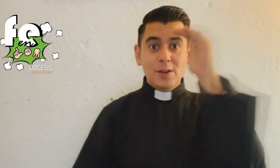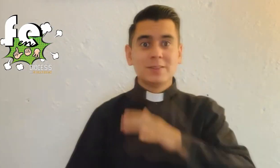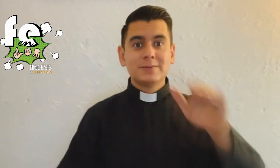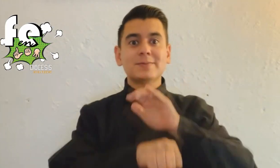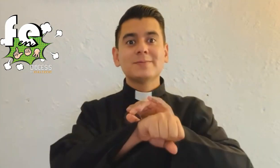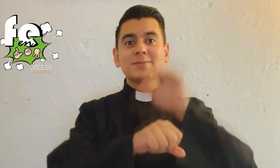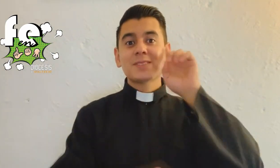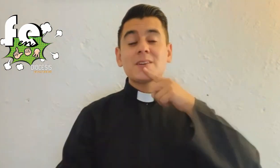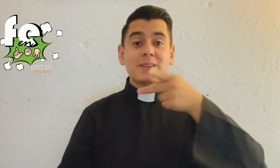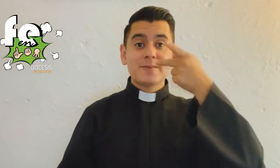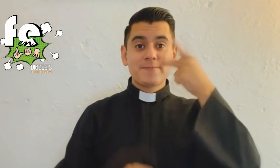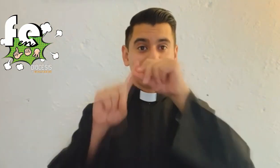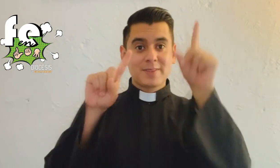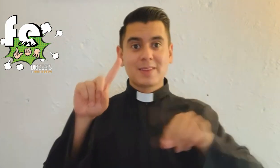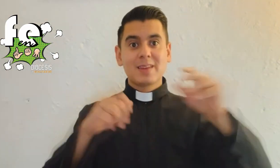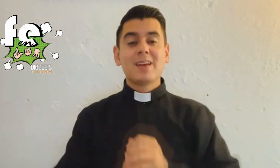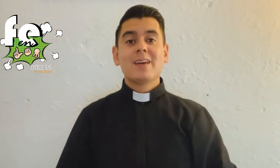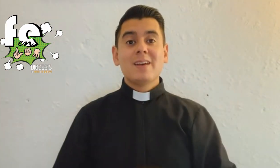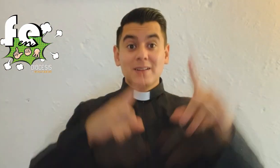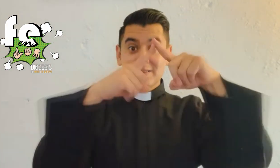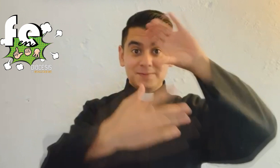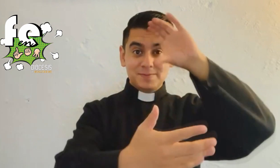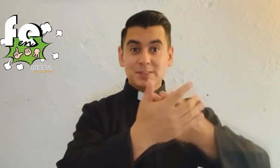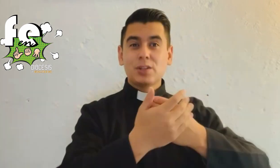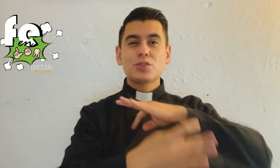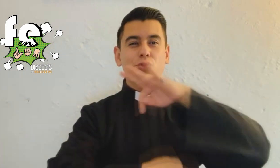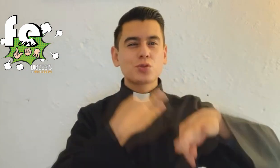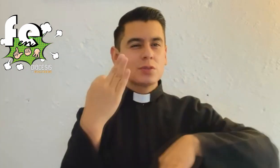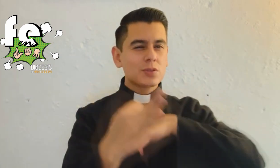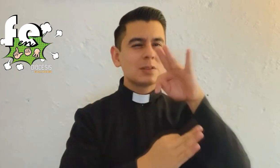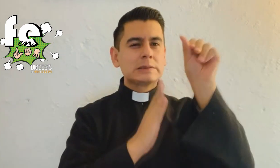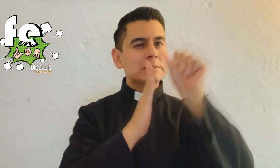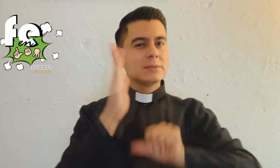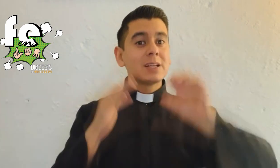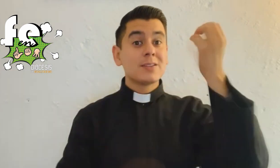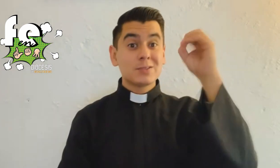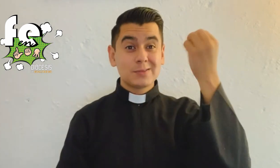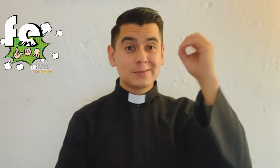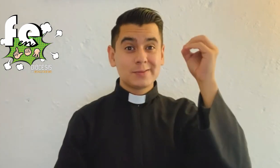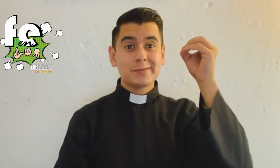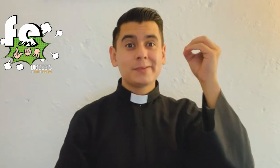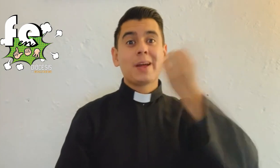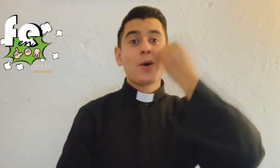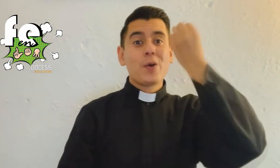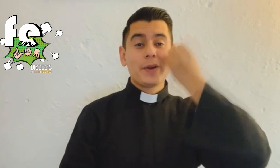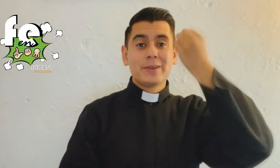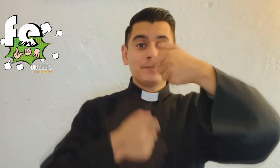Hola amigos sordos, durante el mes de octubre la iglesia tiene presente en la oración del Santo Rosario,